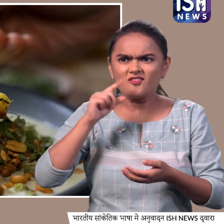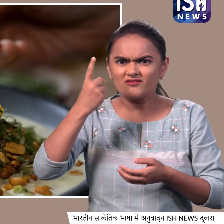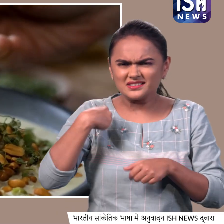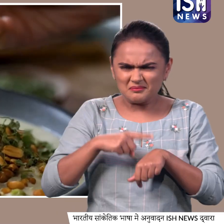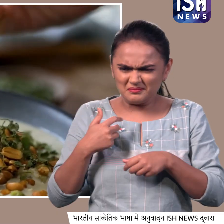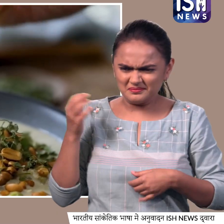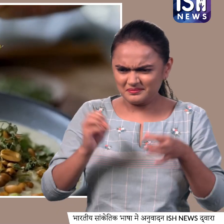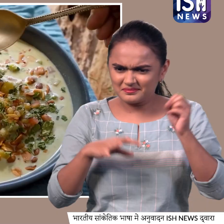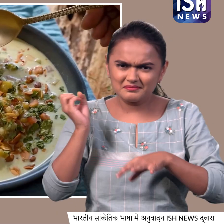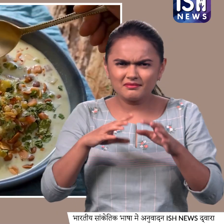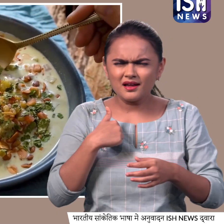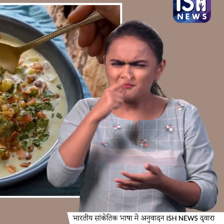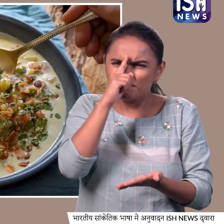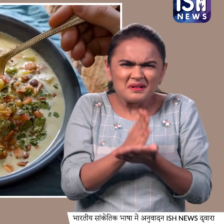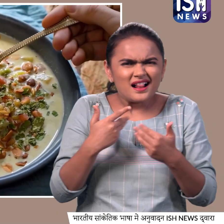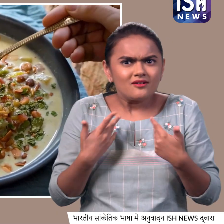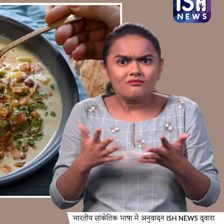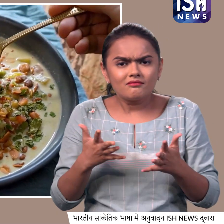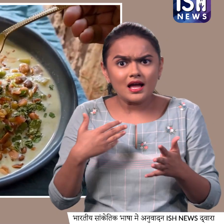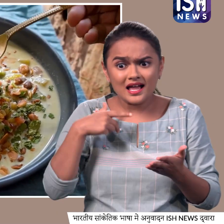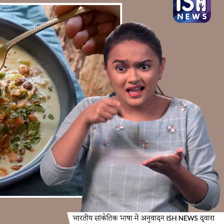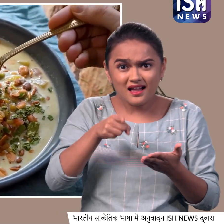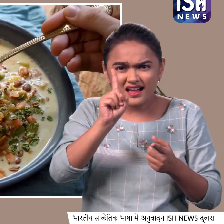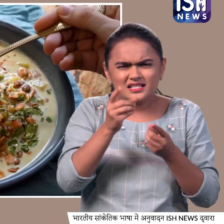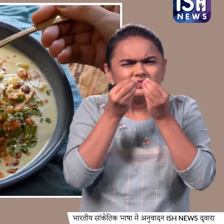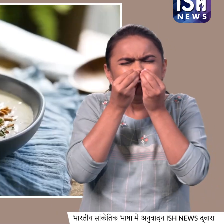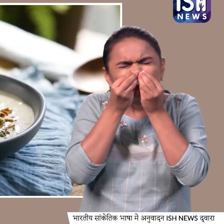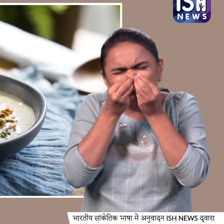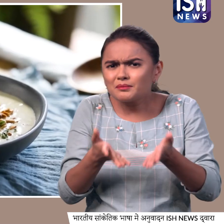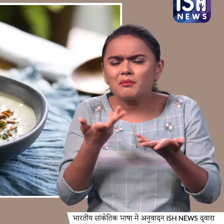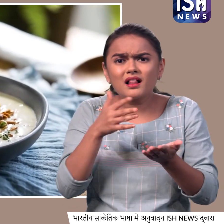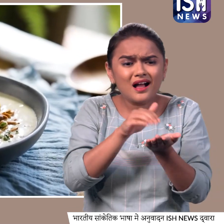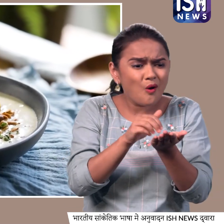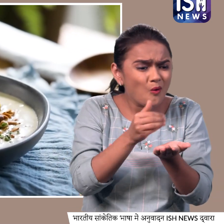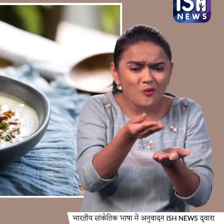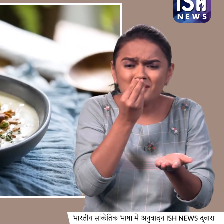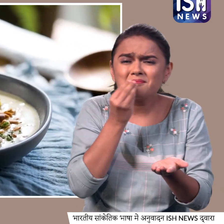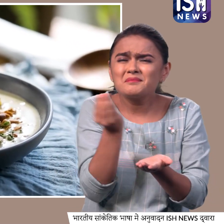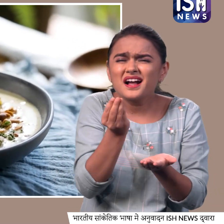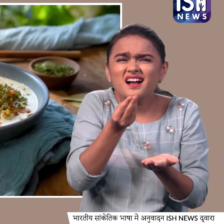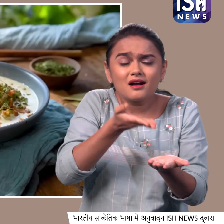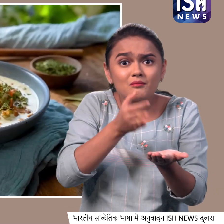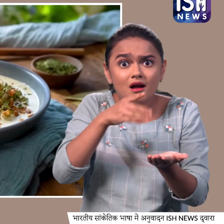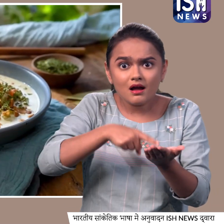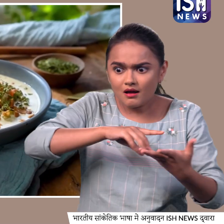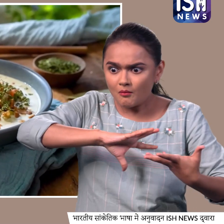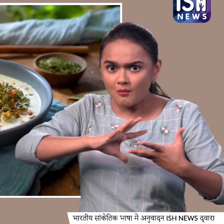करी थी तो मुझे विश्वास ही नहीं हुआ था कि हम एक सिंपल गेहो जैसे इंग्रीडियंट से इतनी टेस्टिंग और फिलिंग